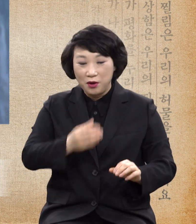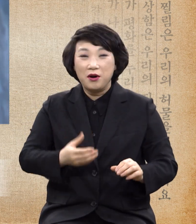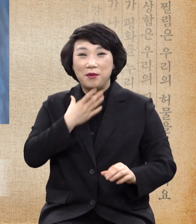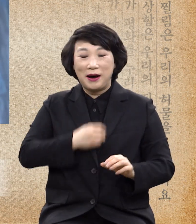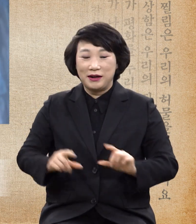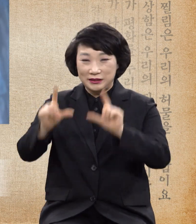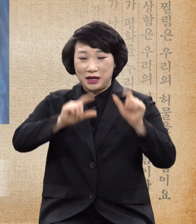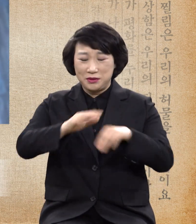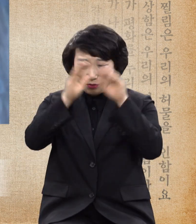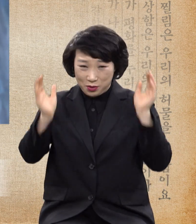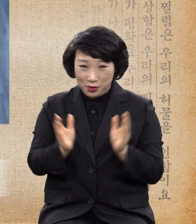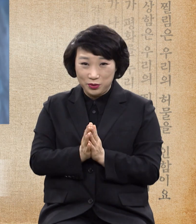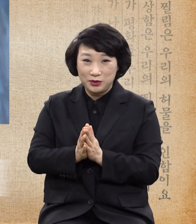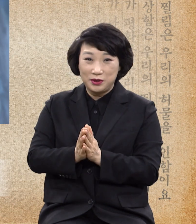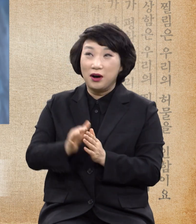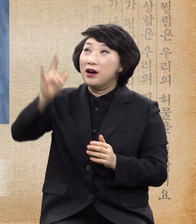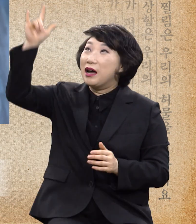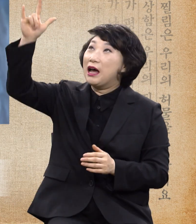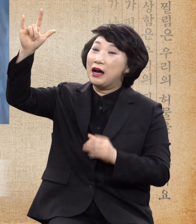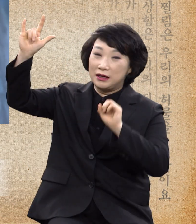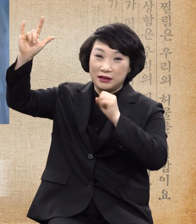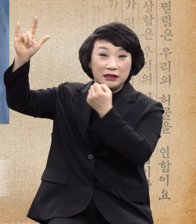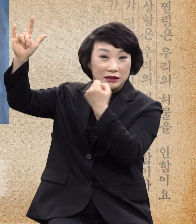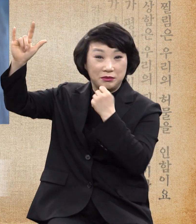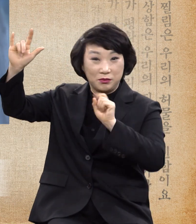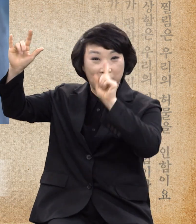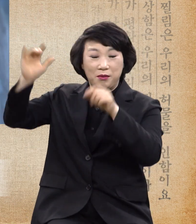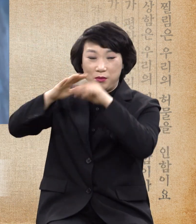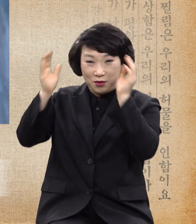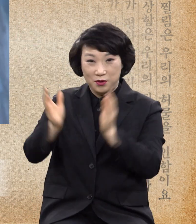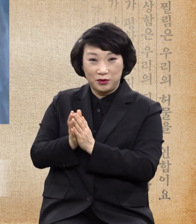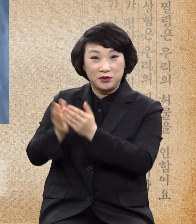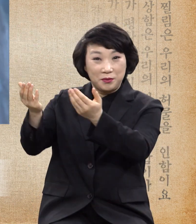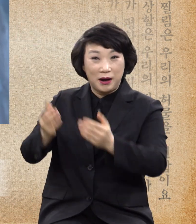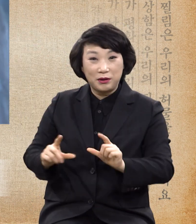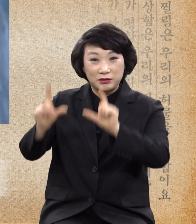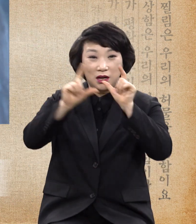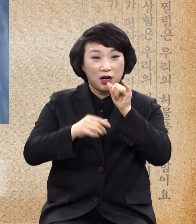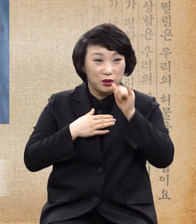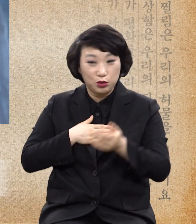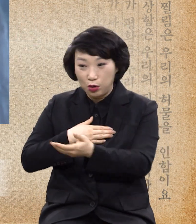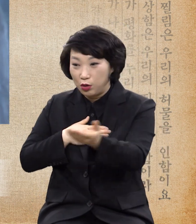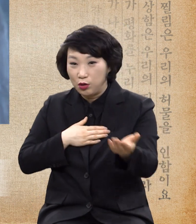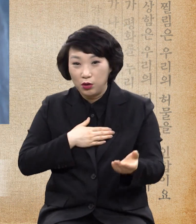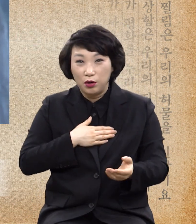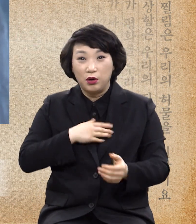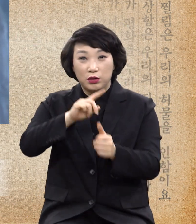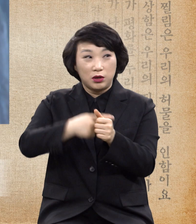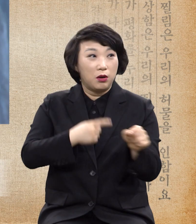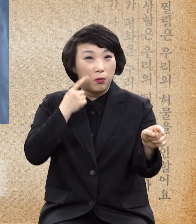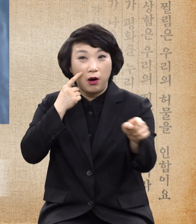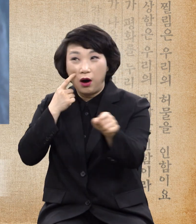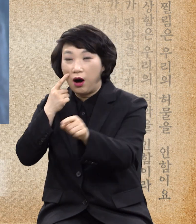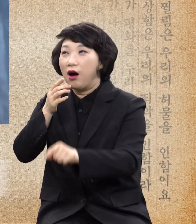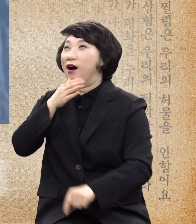문제가 거기서 전부 다 에너지가 공급되어 살아가는 이 모습을 가만히 바라보는 이것만 해도